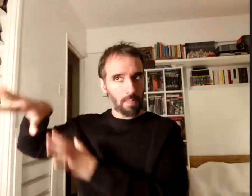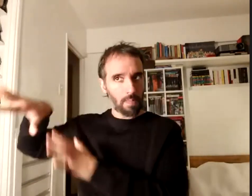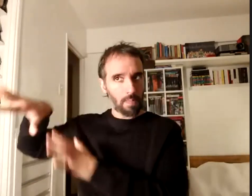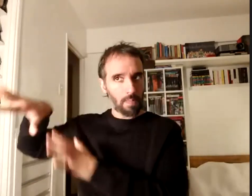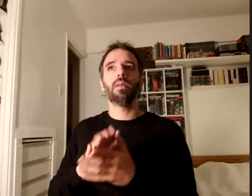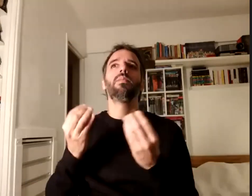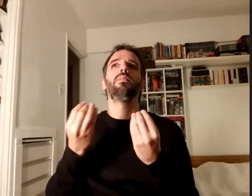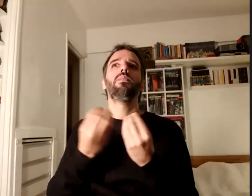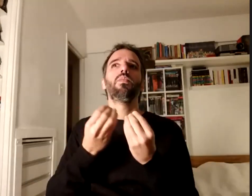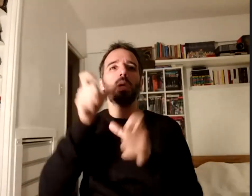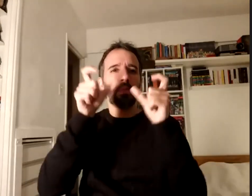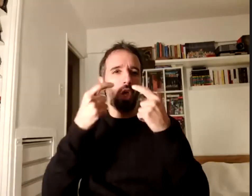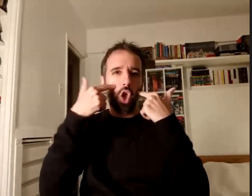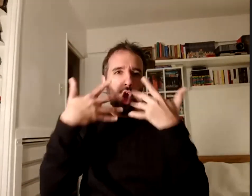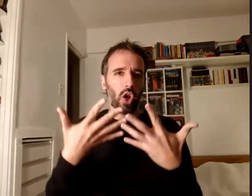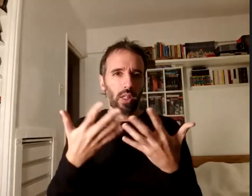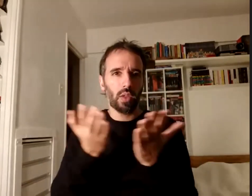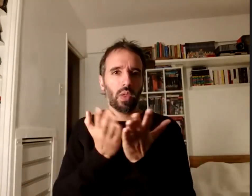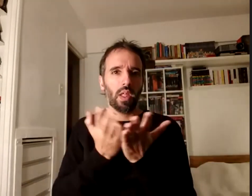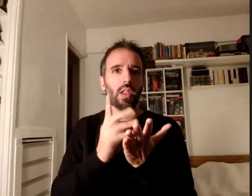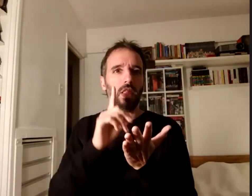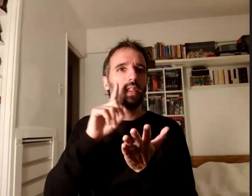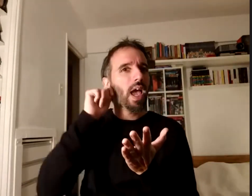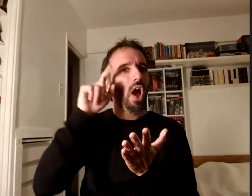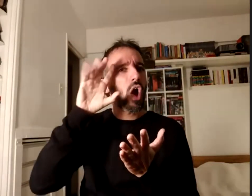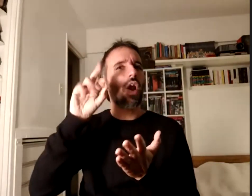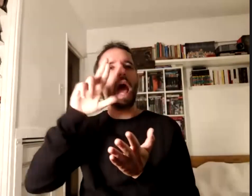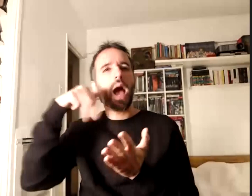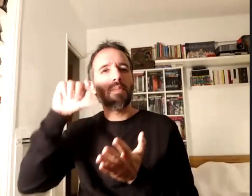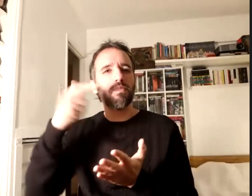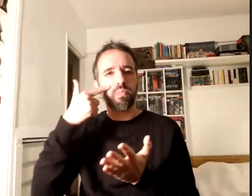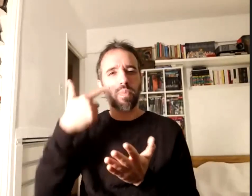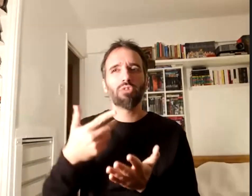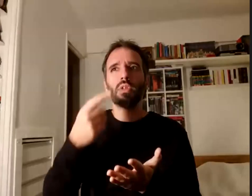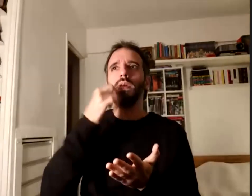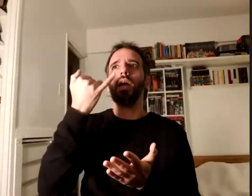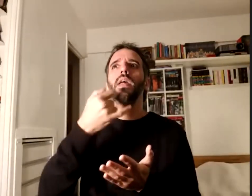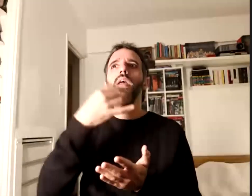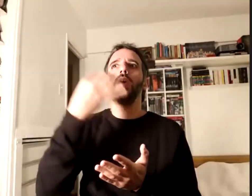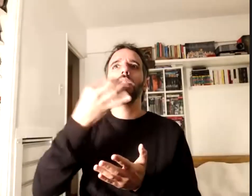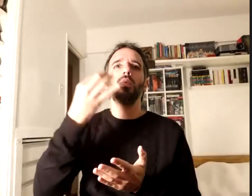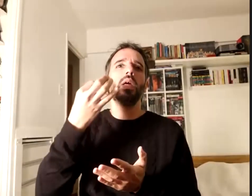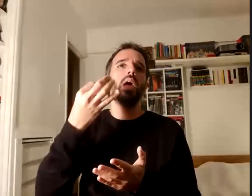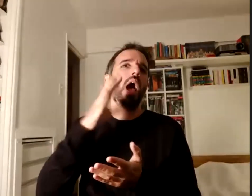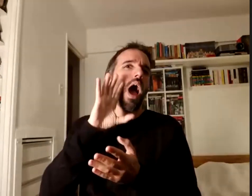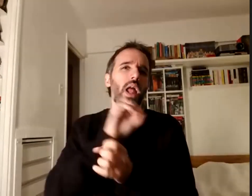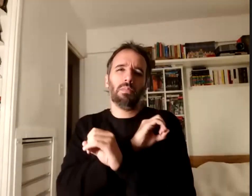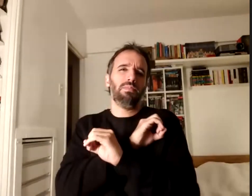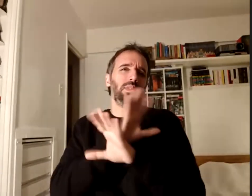mestres que estudié griego con Ramos Alcalde pero era un verdadero accidente era Marcelo T y Ayacucho